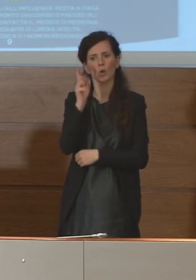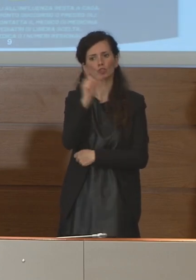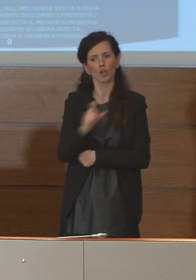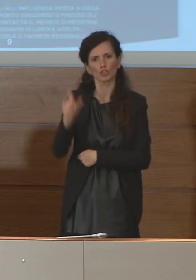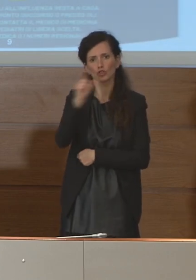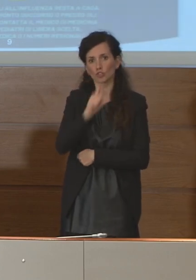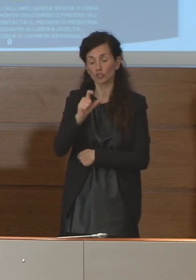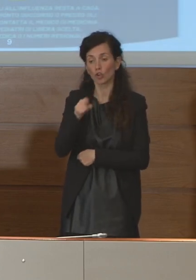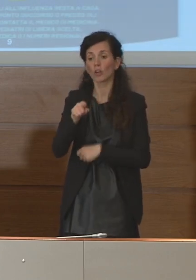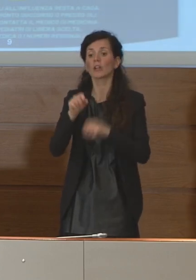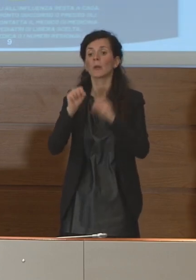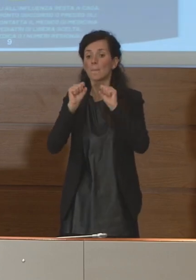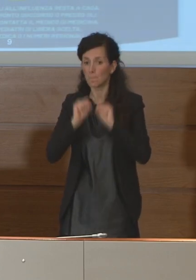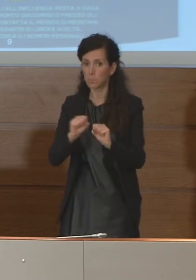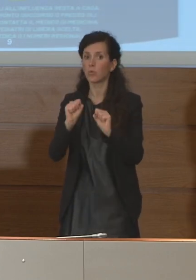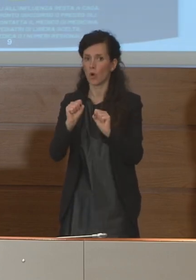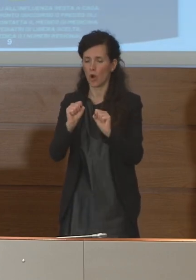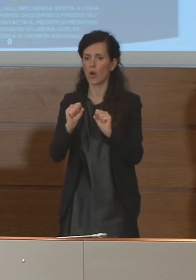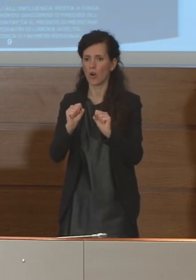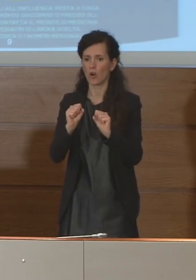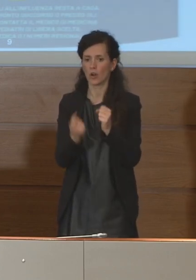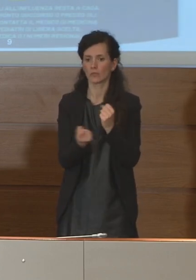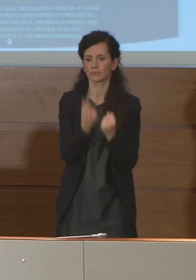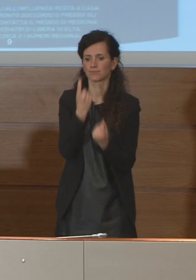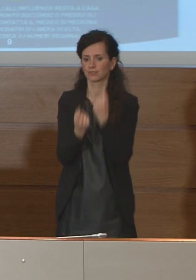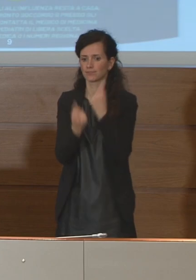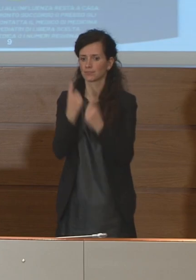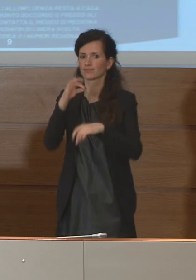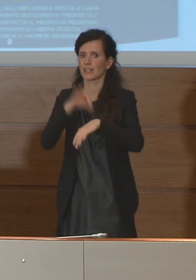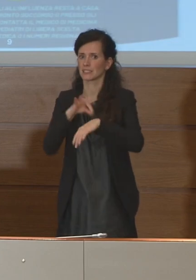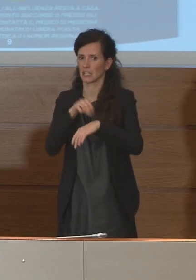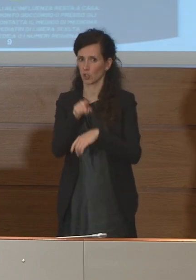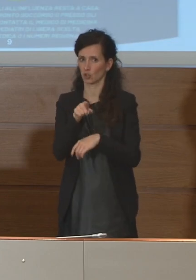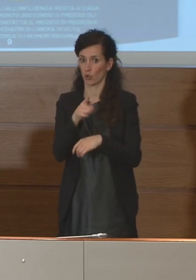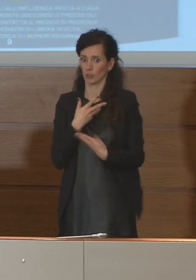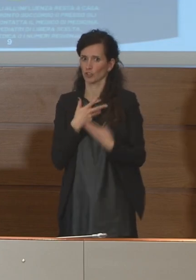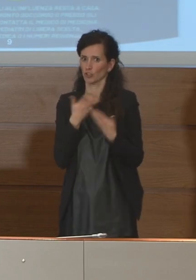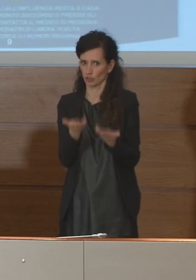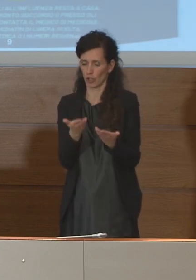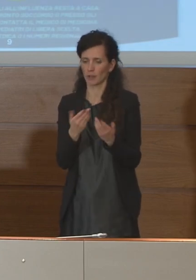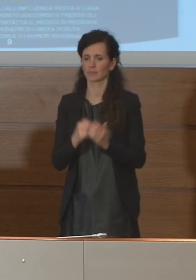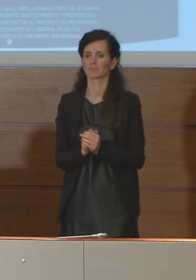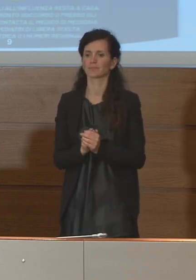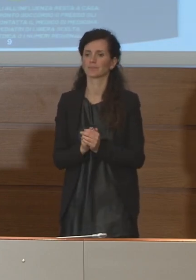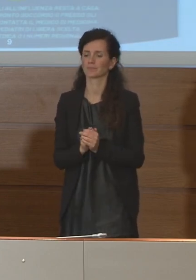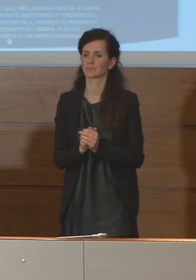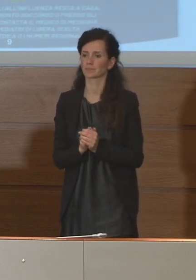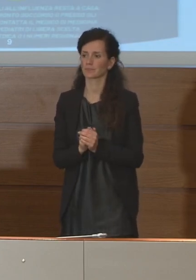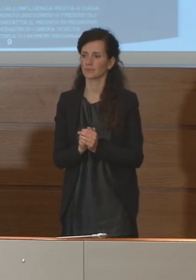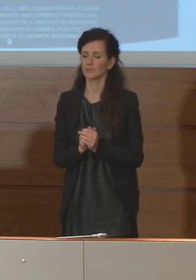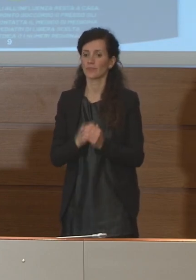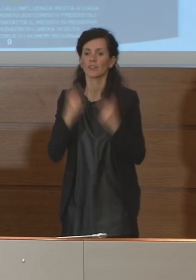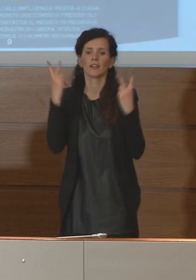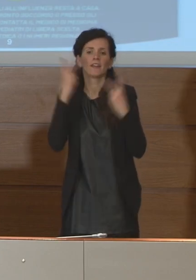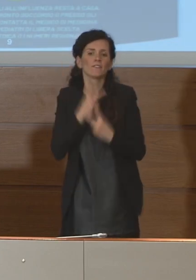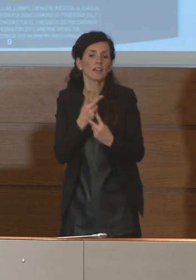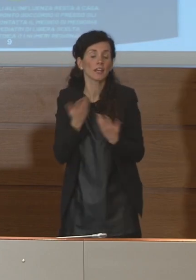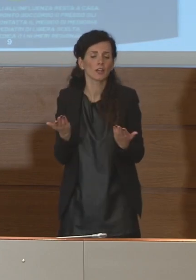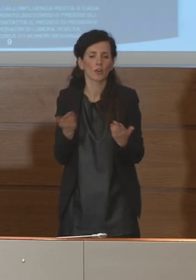ovviamente manifestare questo tipo di infezione. E' altrettanto vero che la mobilità dei cittadini